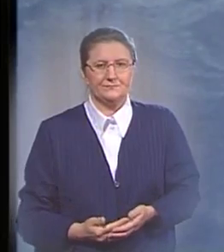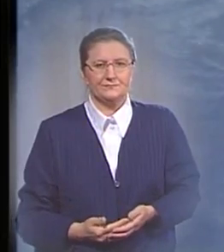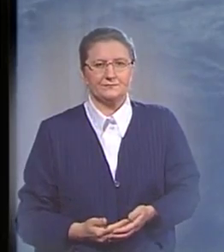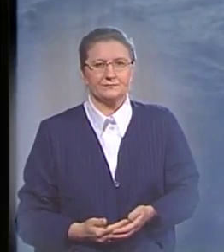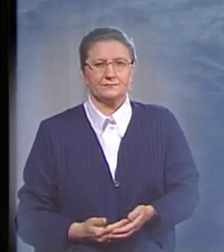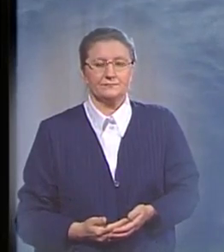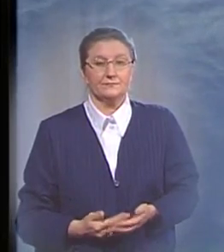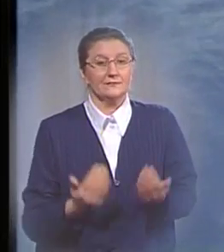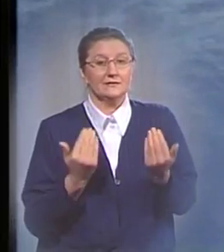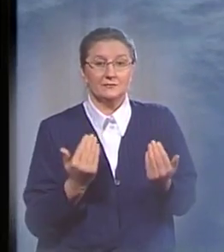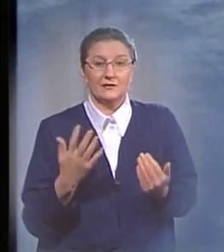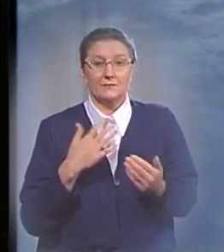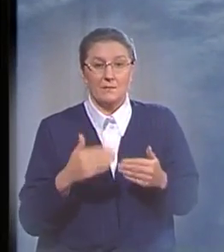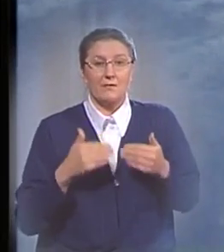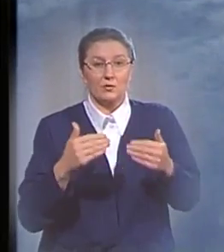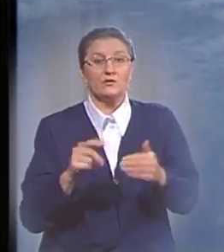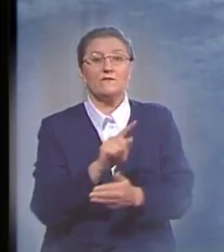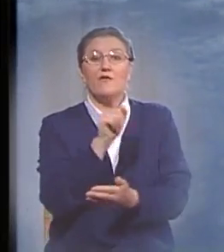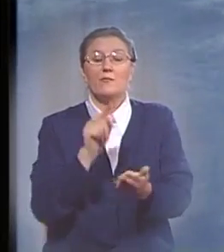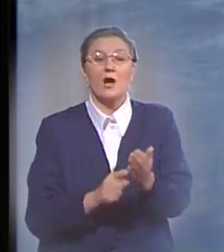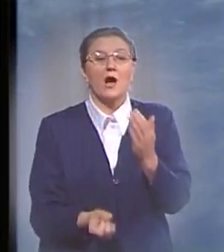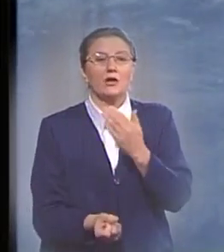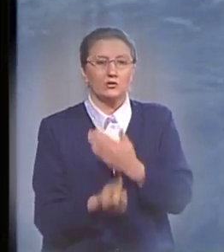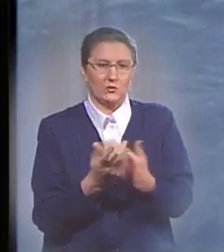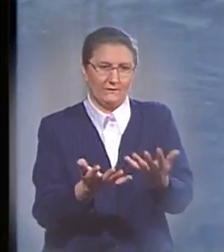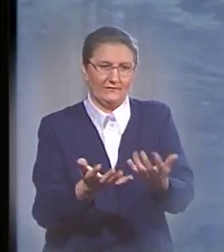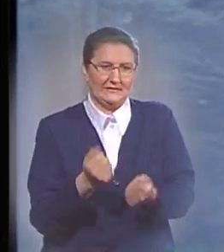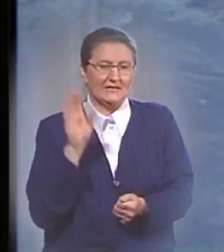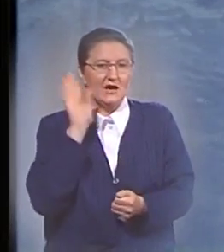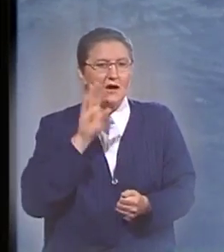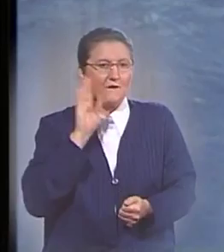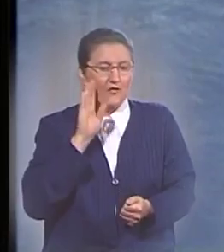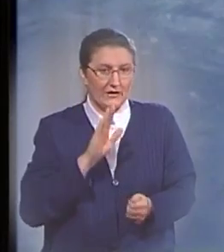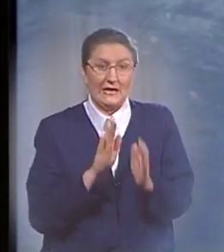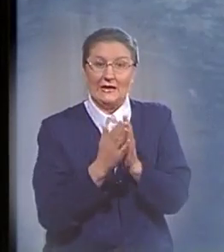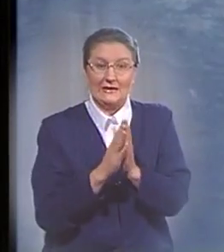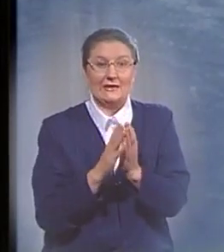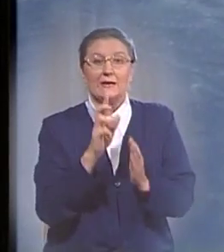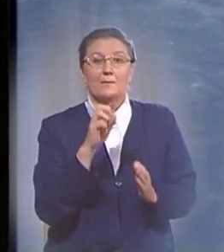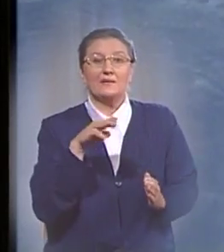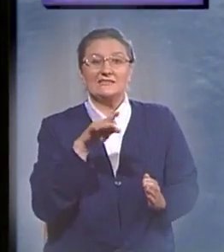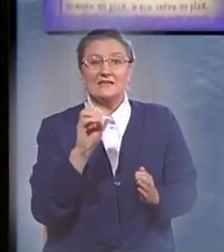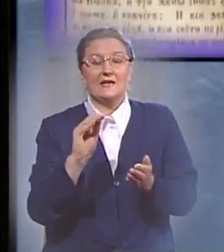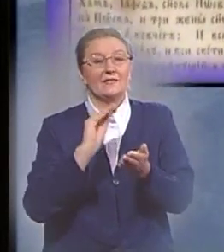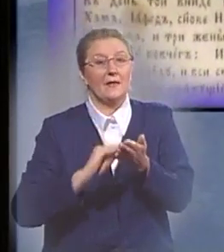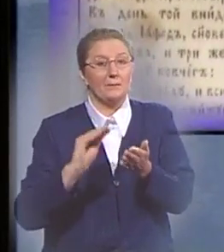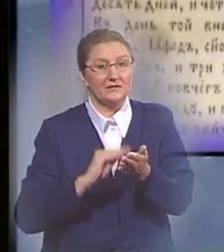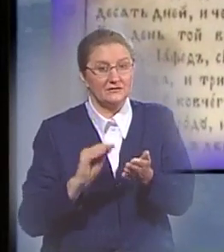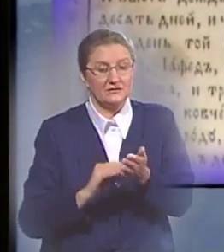Теперь мы подходим к вопросу, откуда взялась вода. В книге Бытие написано «В 600